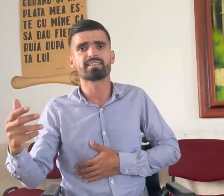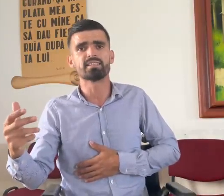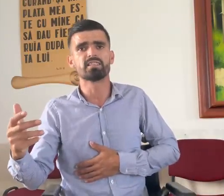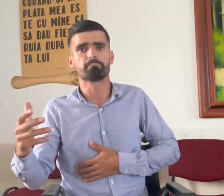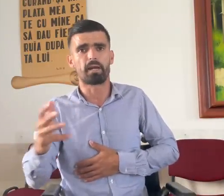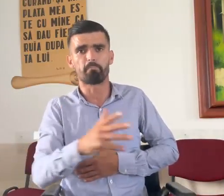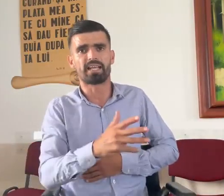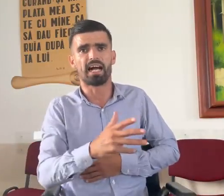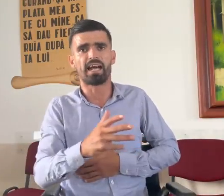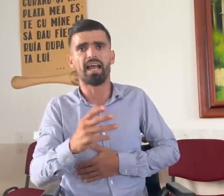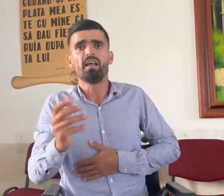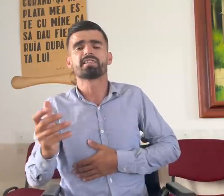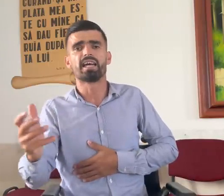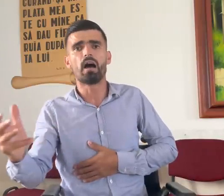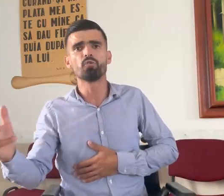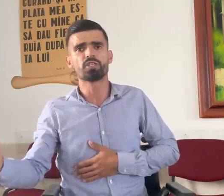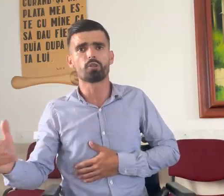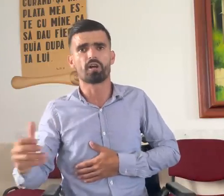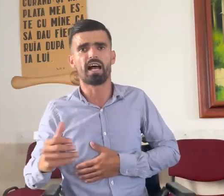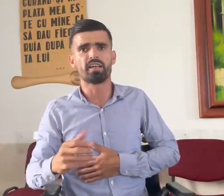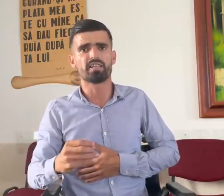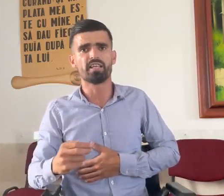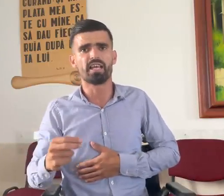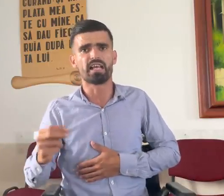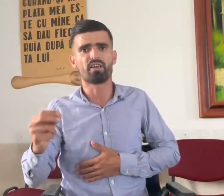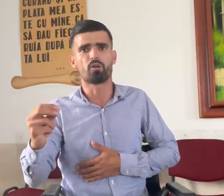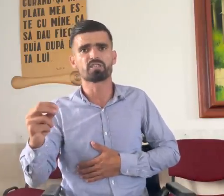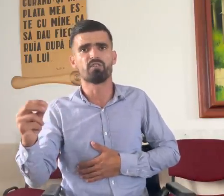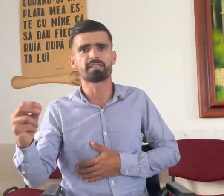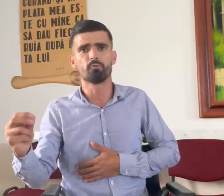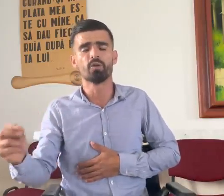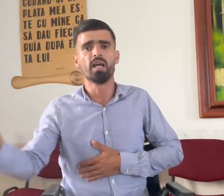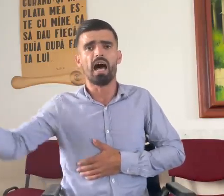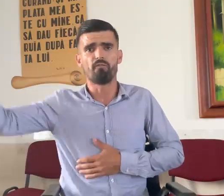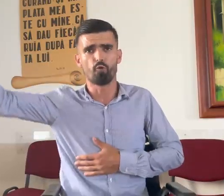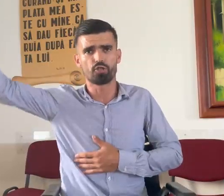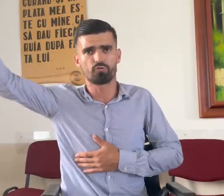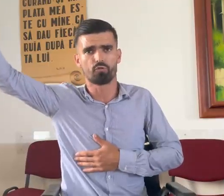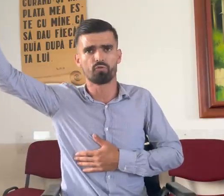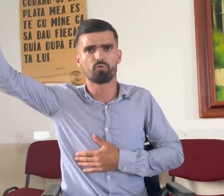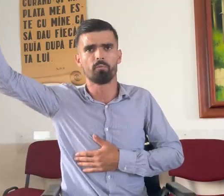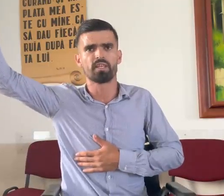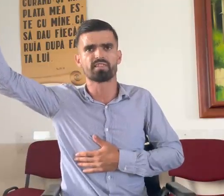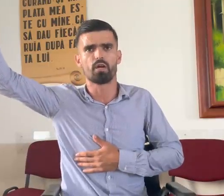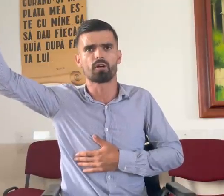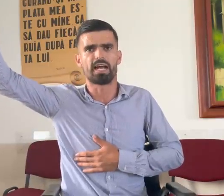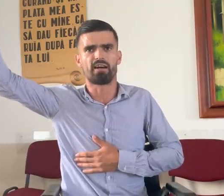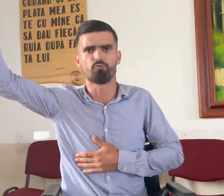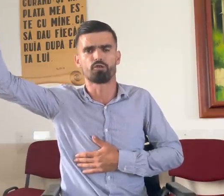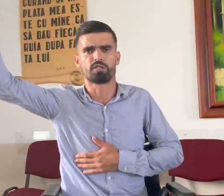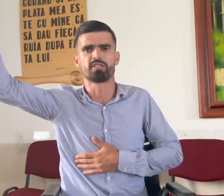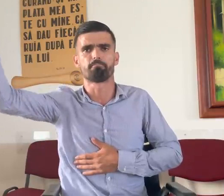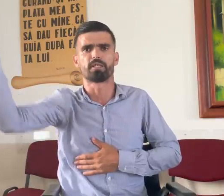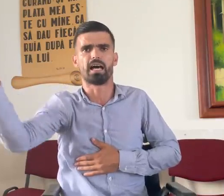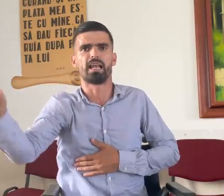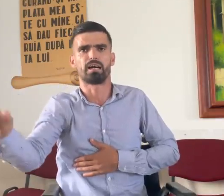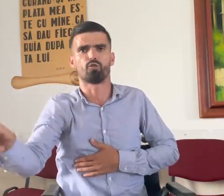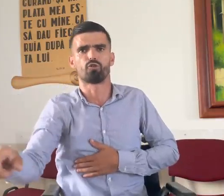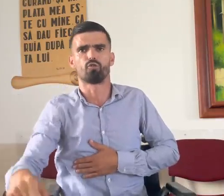sunt spre plecare să iau niște organe din ei, dar vreau să vă spun, a fost un Dumnezeu care a fost și în spital acolo cu